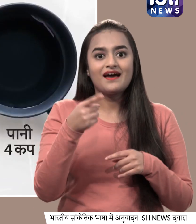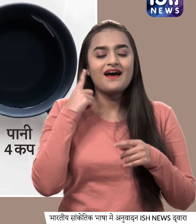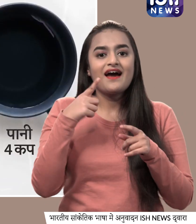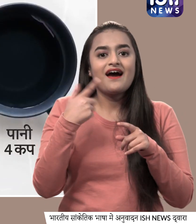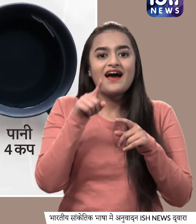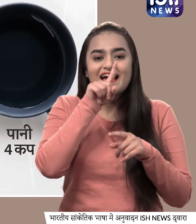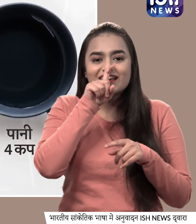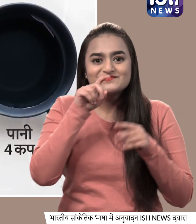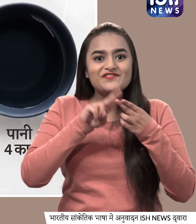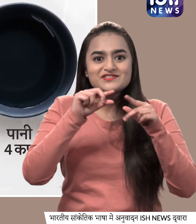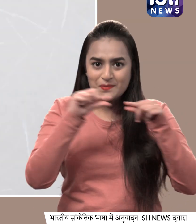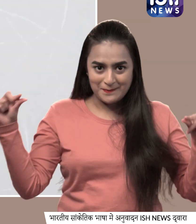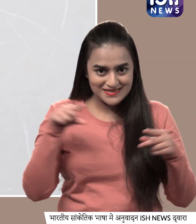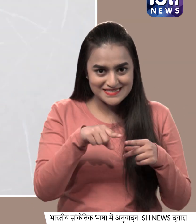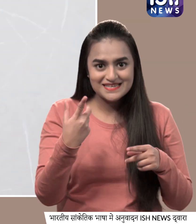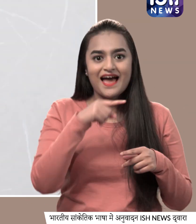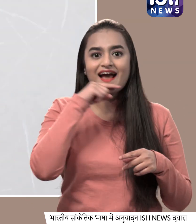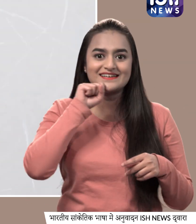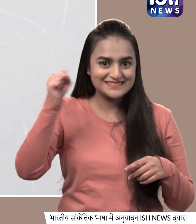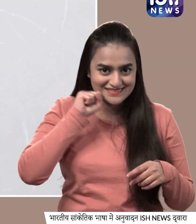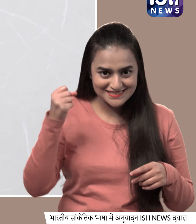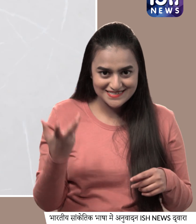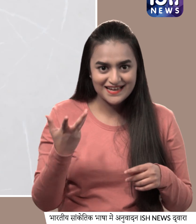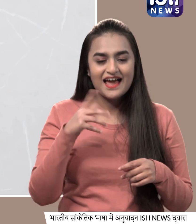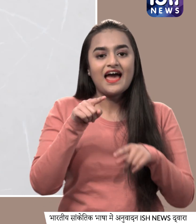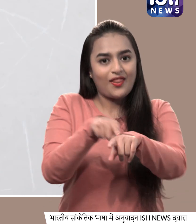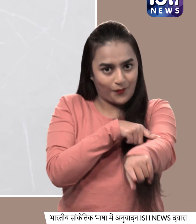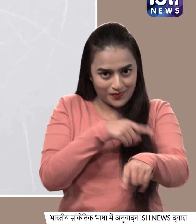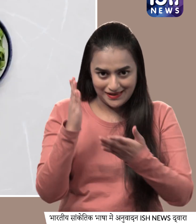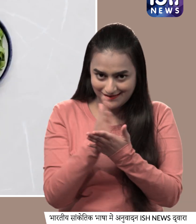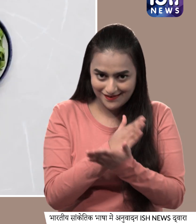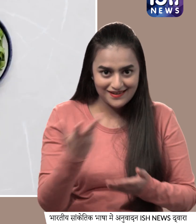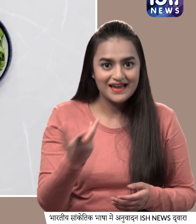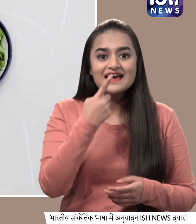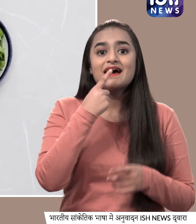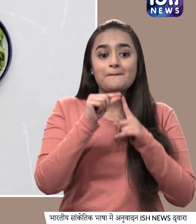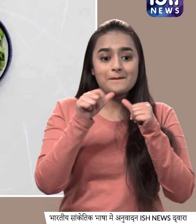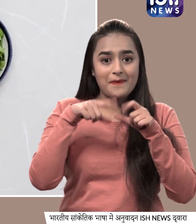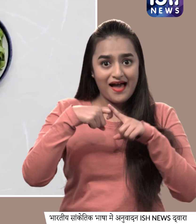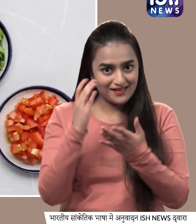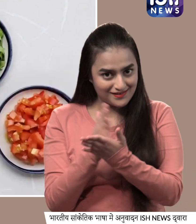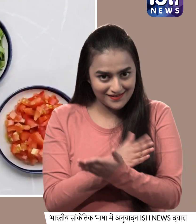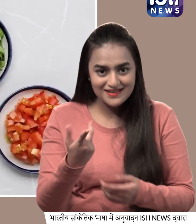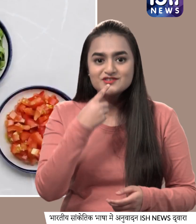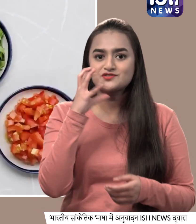कटी हुई ग्रीन बीन्स, चौप्ट काजर, कदुकस की हुई घिया, कदुकस की हुई पालक, चौप्ट टमाटर,